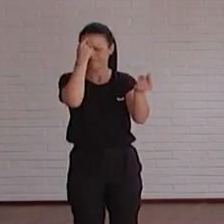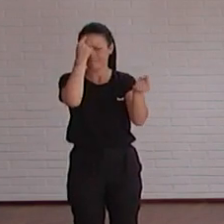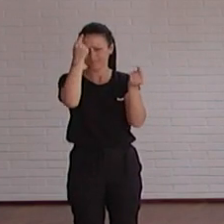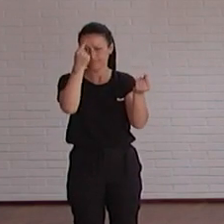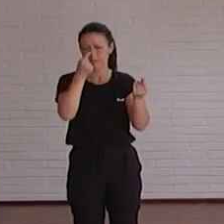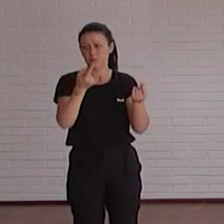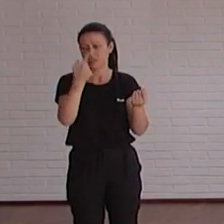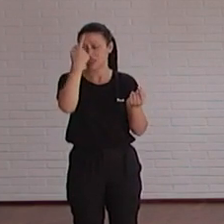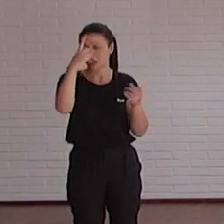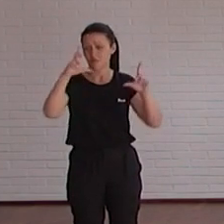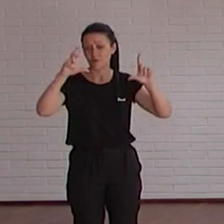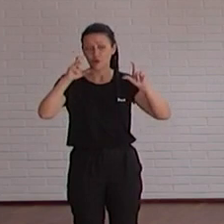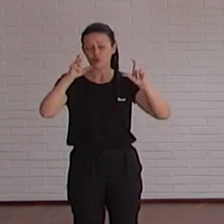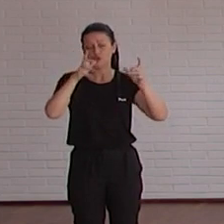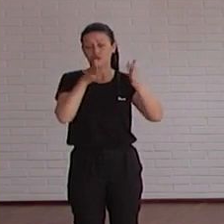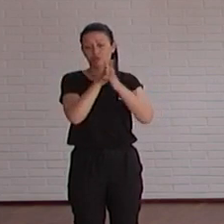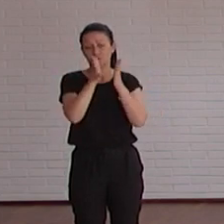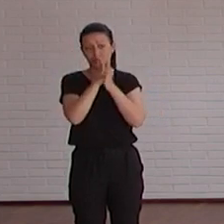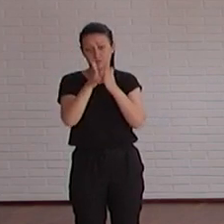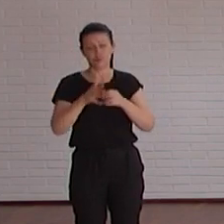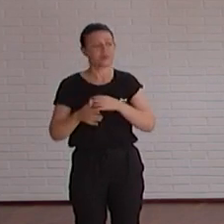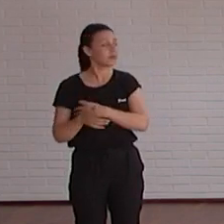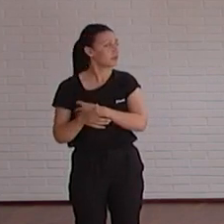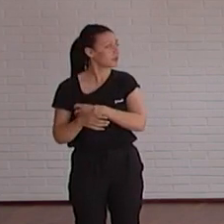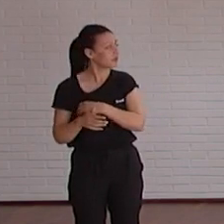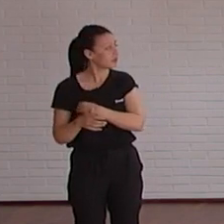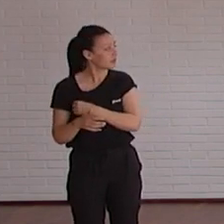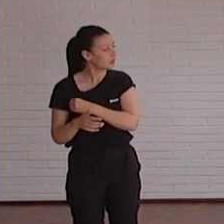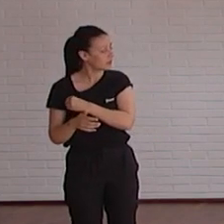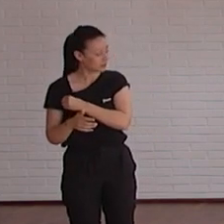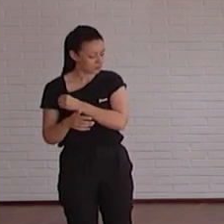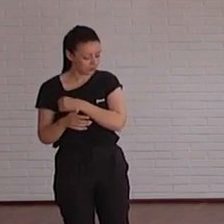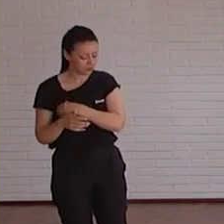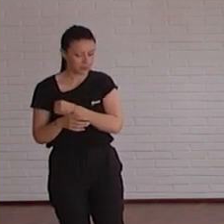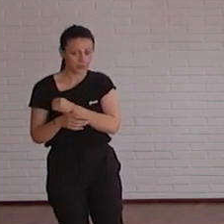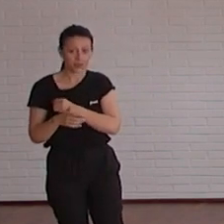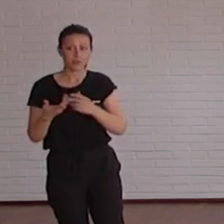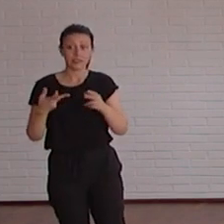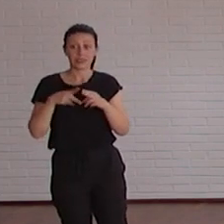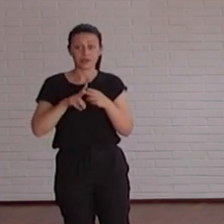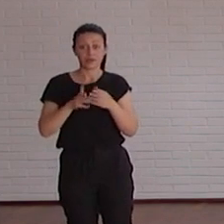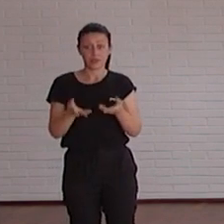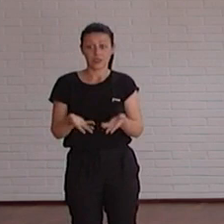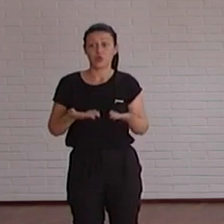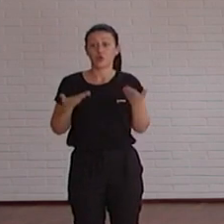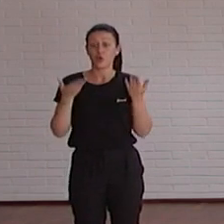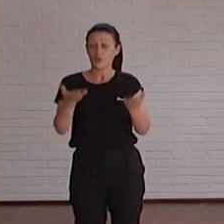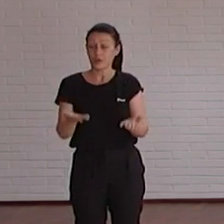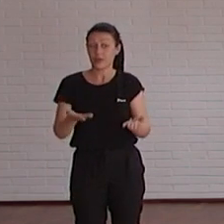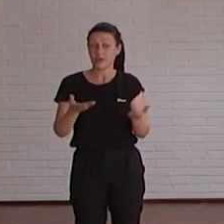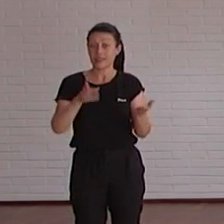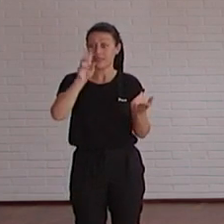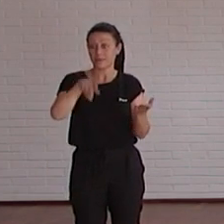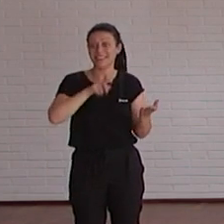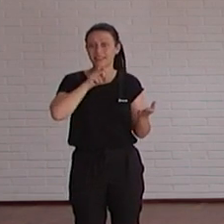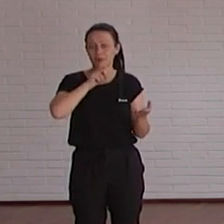poner un comentario de cada si hay que poner en una tabla un resumen poner un comentario ¿vale? por lo que si las herramientas no lo ofrecen incluso te avisa que lo bueno es que ahora te